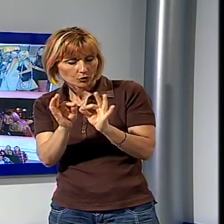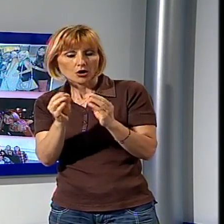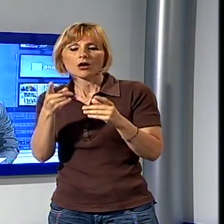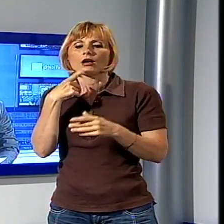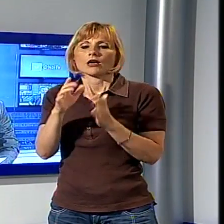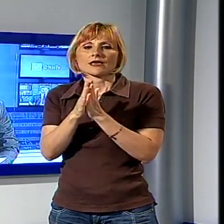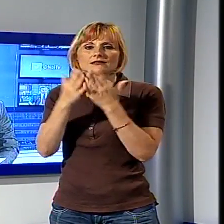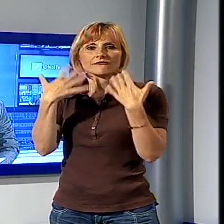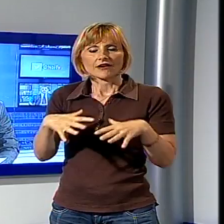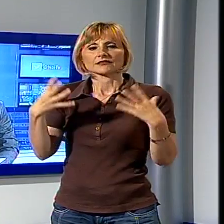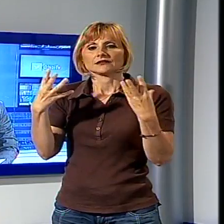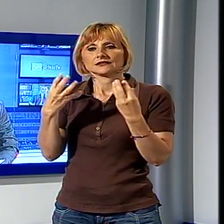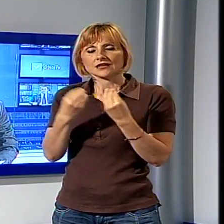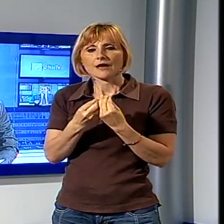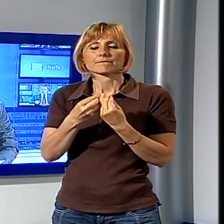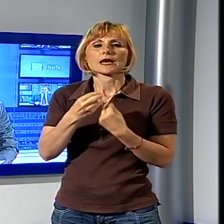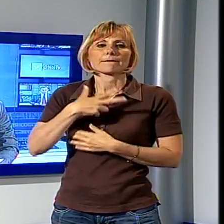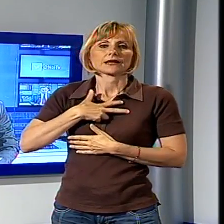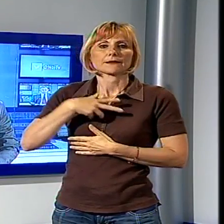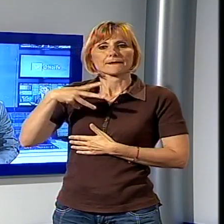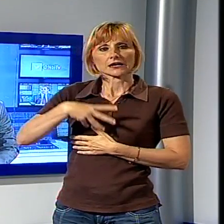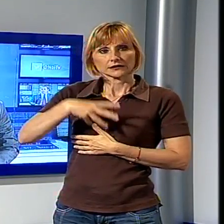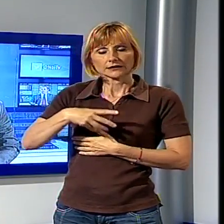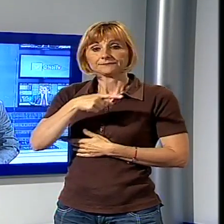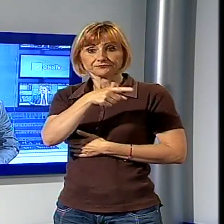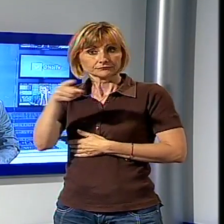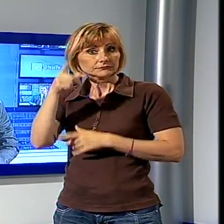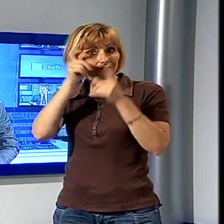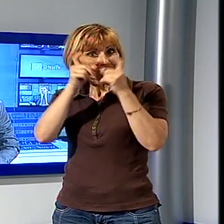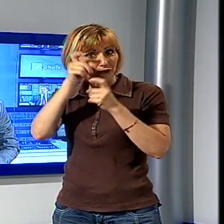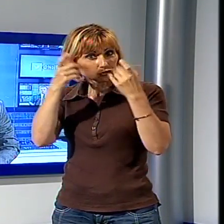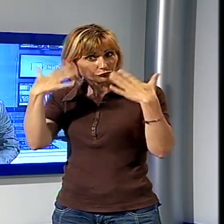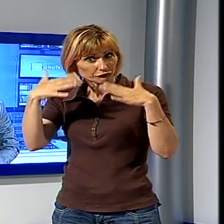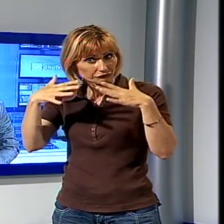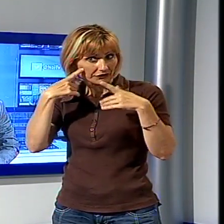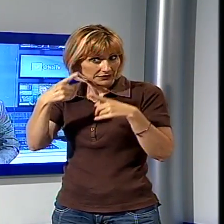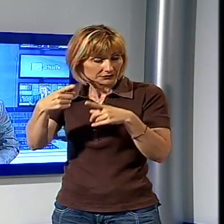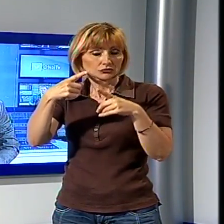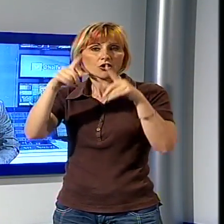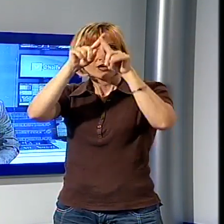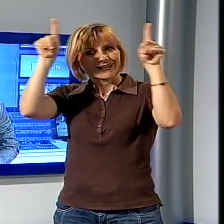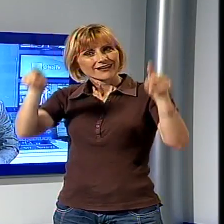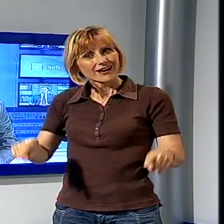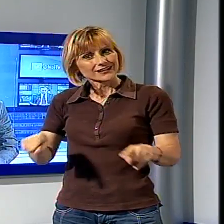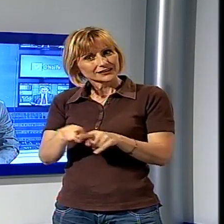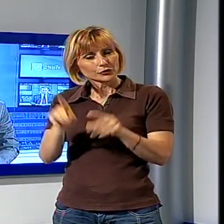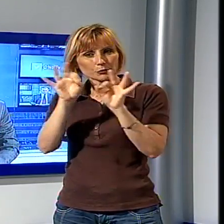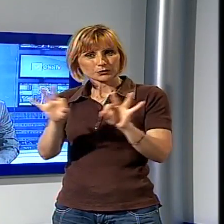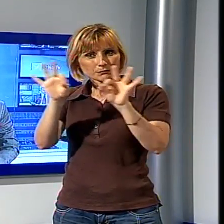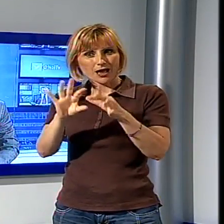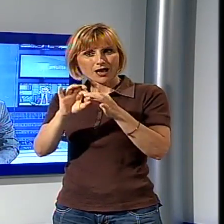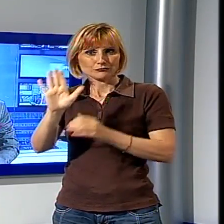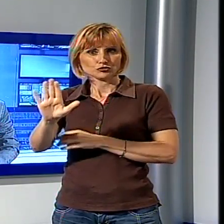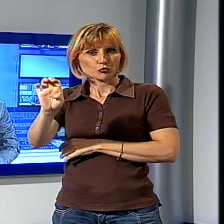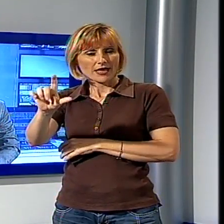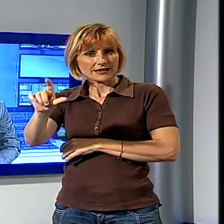parroco della Migliarina Don Dante e Martinelli nella fotografia avete visto uno dei cartelloni che è stato allestito dagli amici